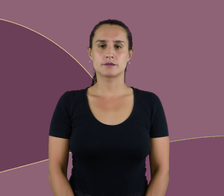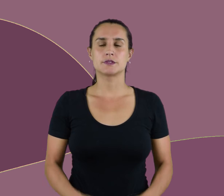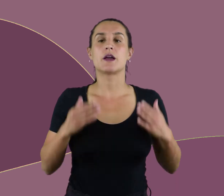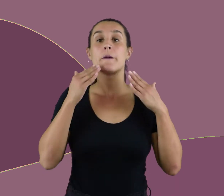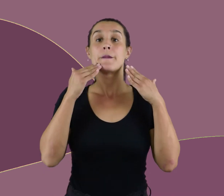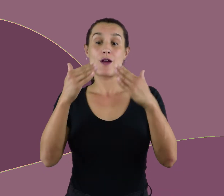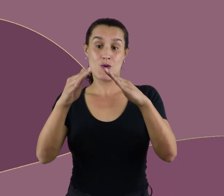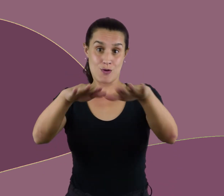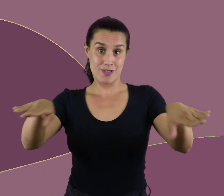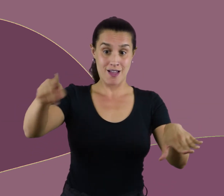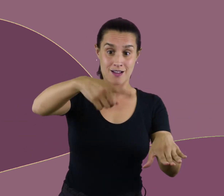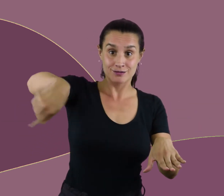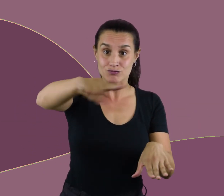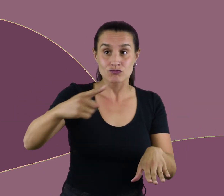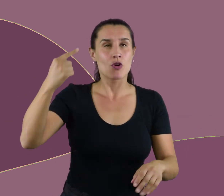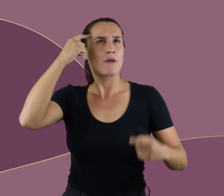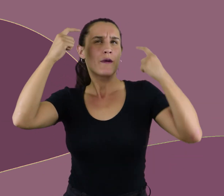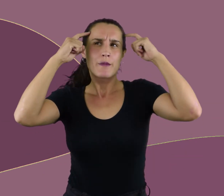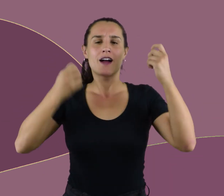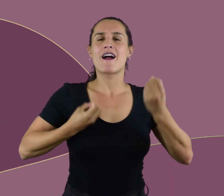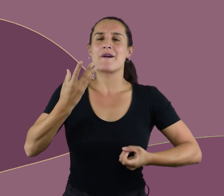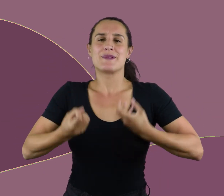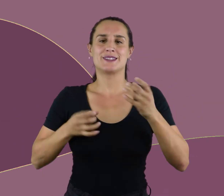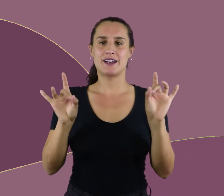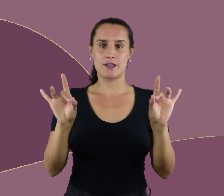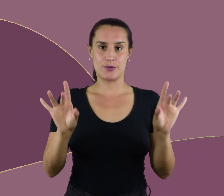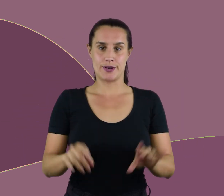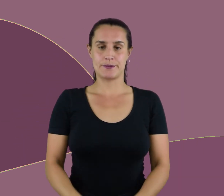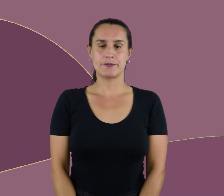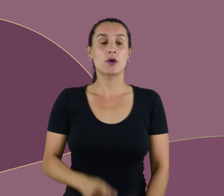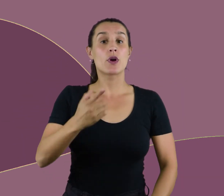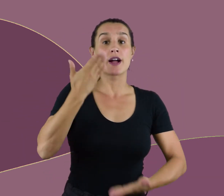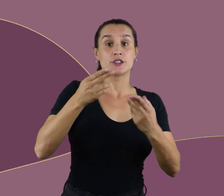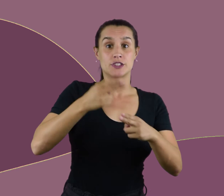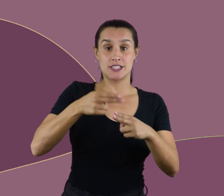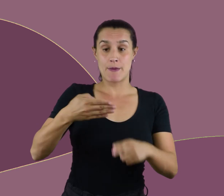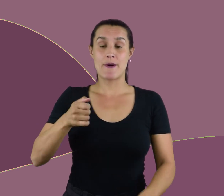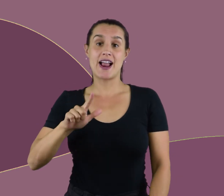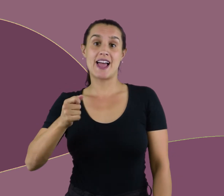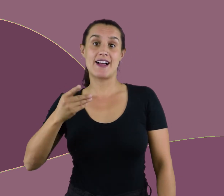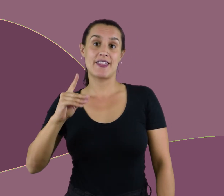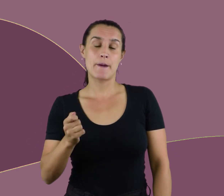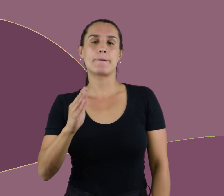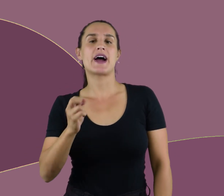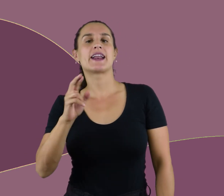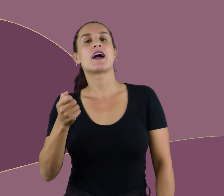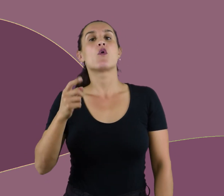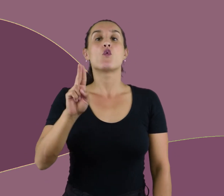Preguntas para generar comentarios espontáneos. En la canción balada para un loco, se representa al personaje del loco